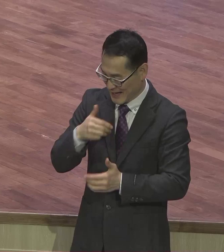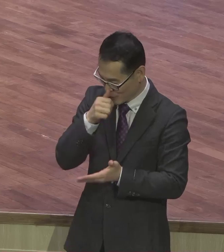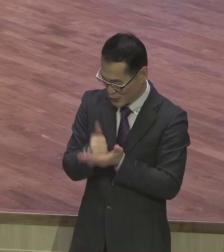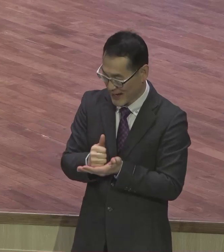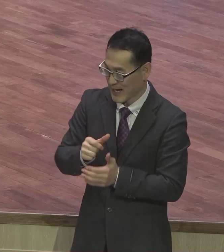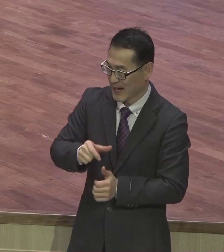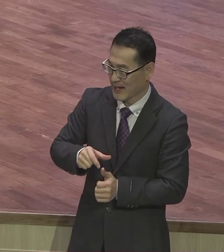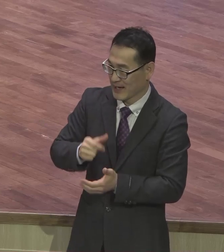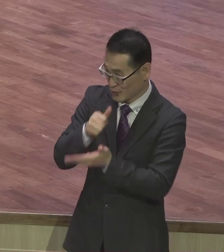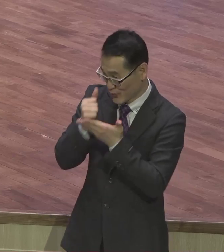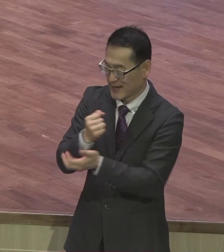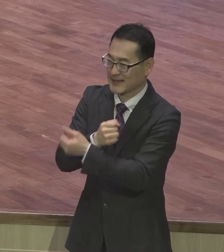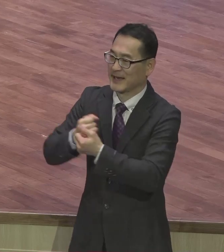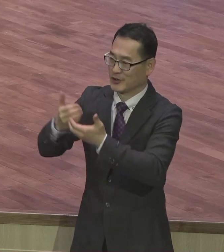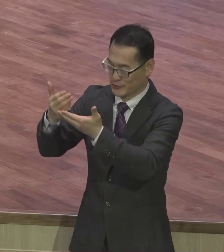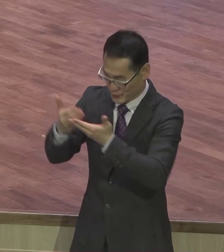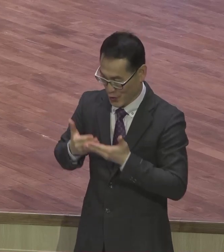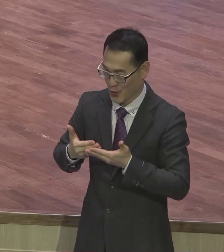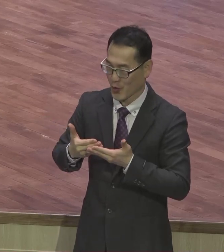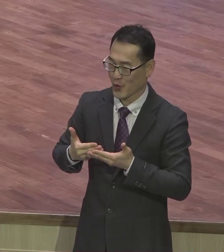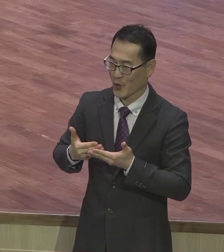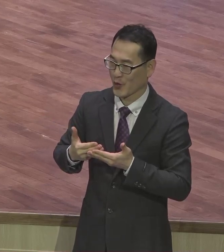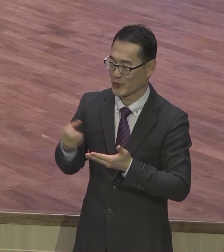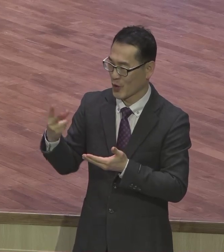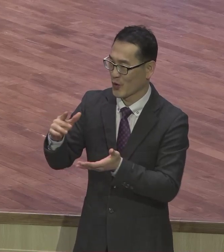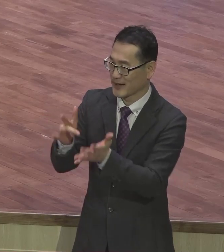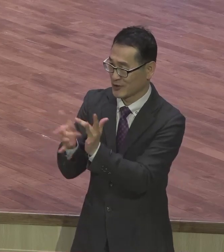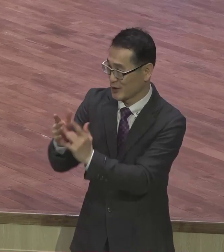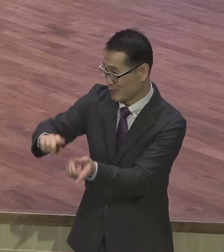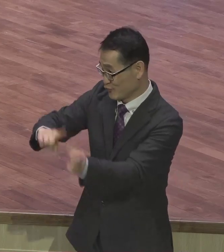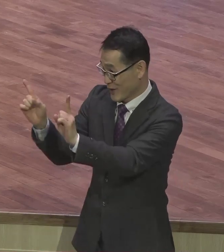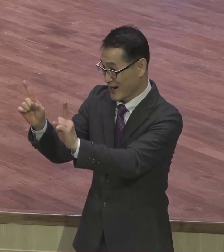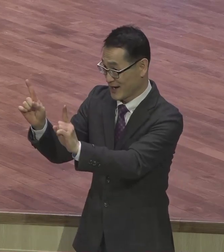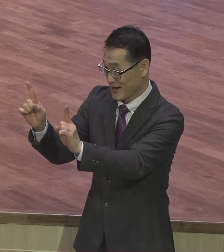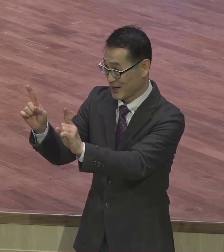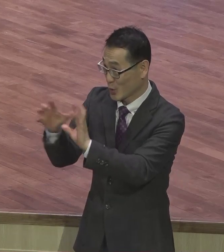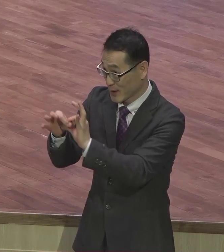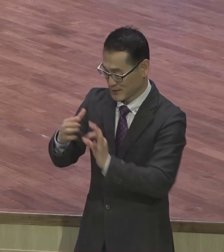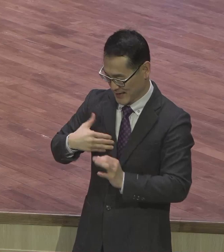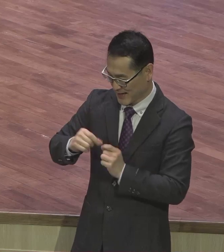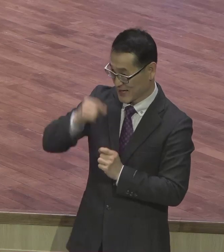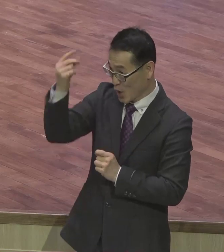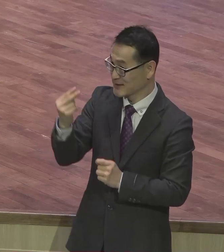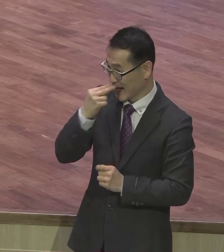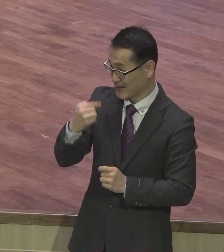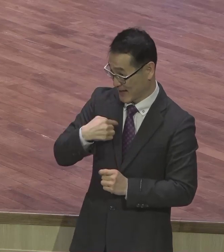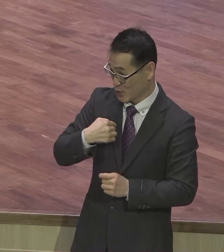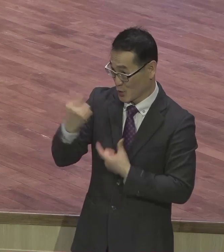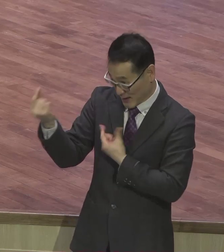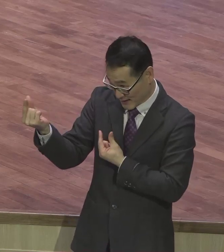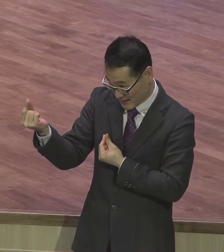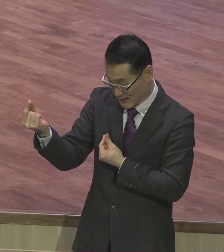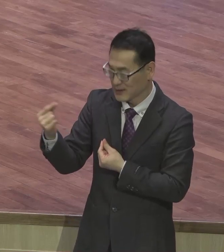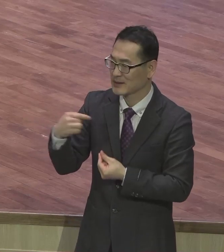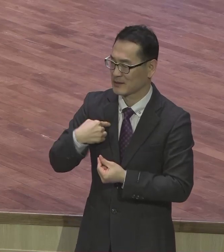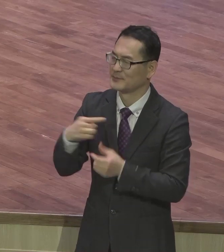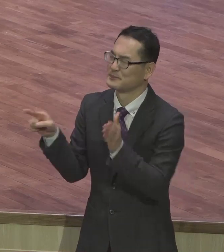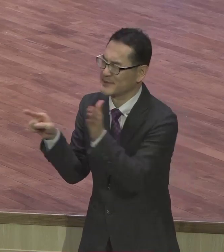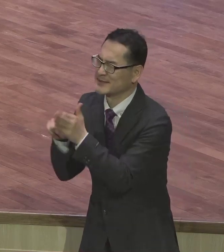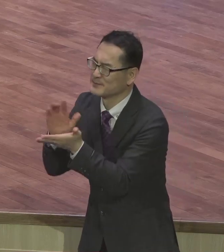불안하셔서 내게 영생을 주시다는 사실을 믿고 입으로 신이 나면 영접하기만 하면 내가 너는